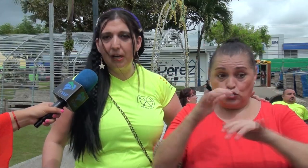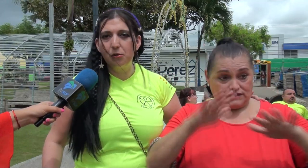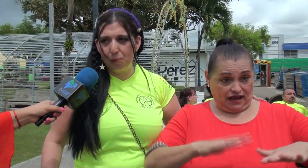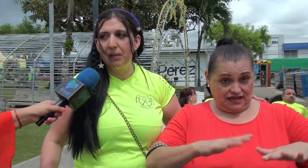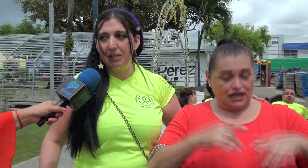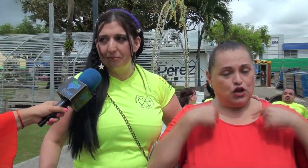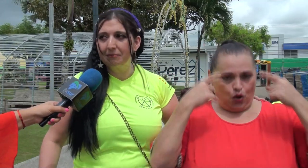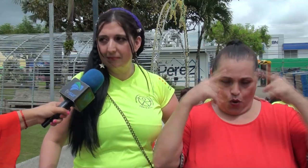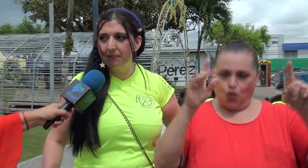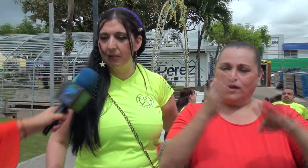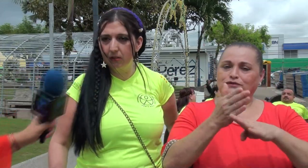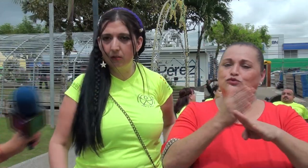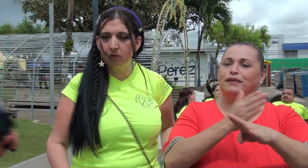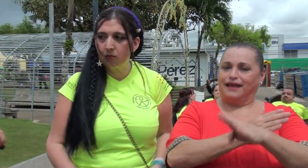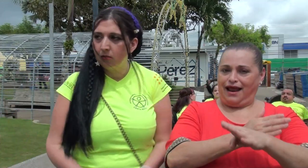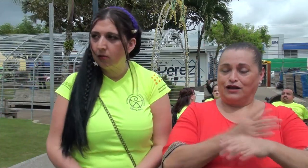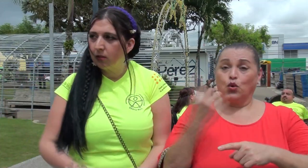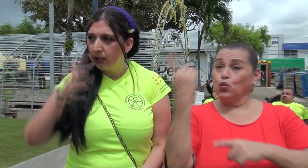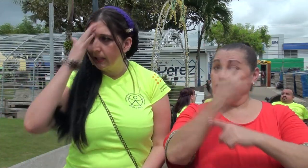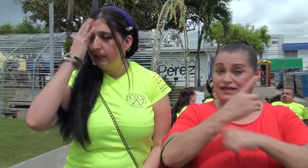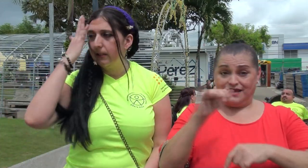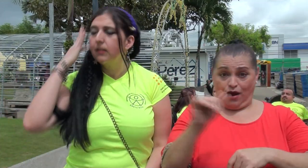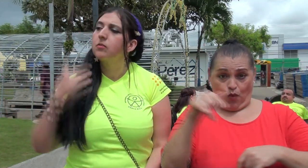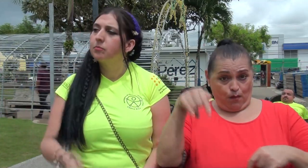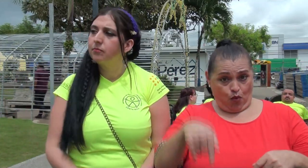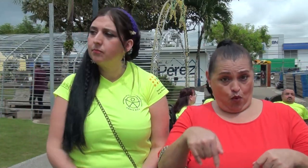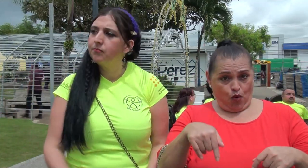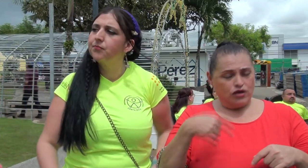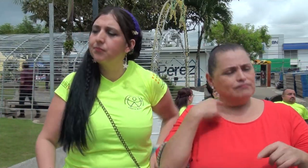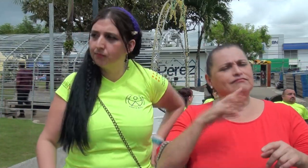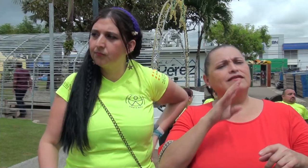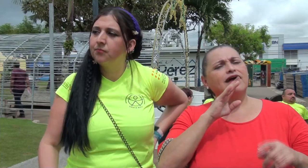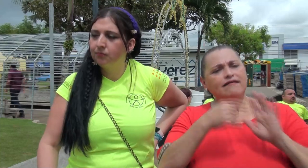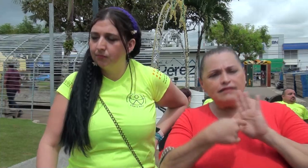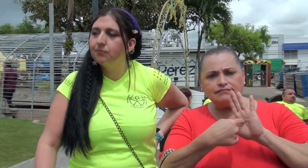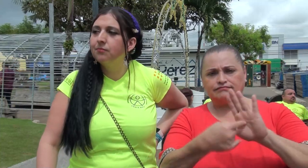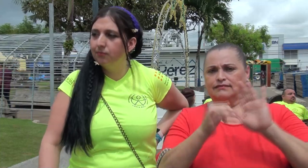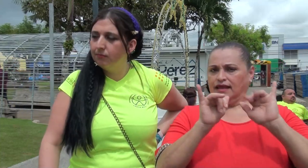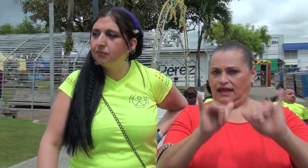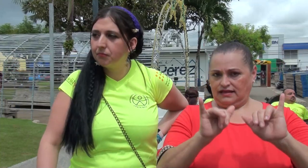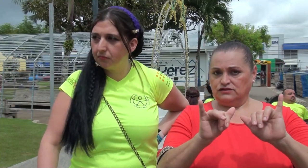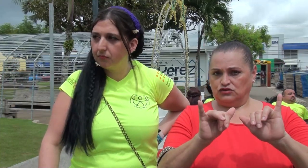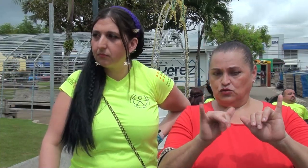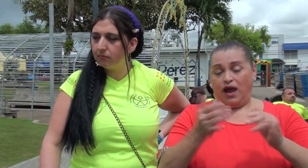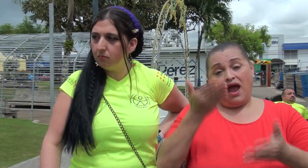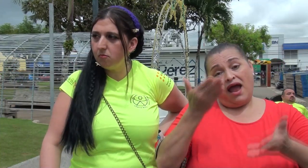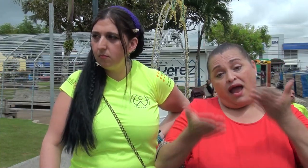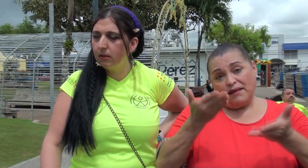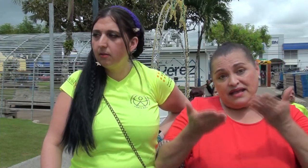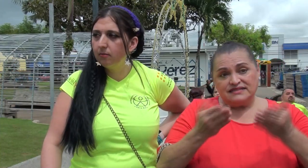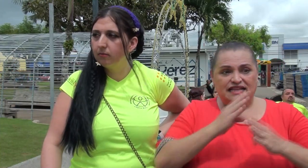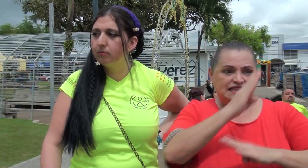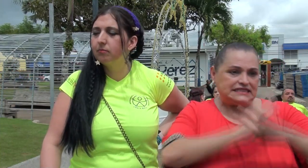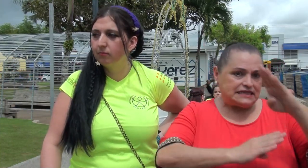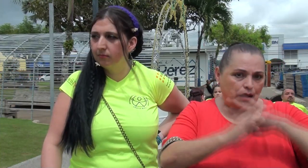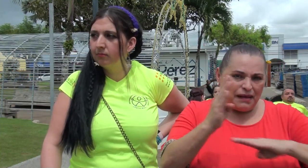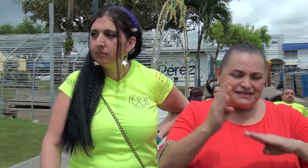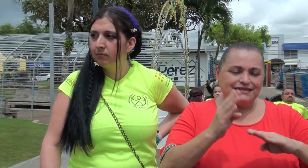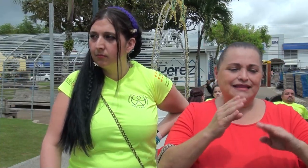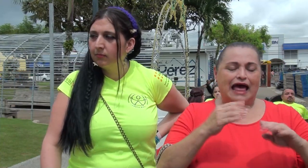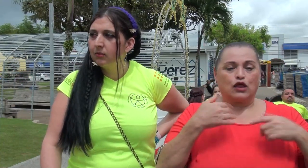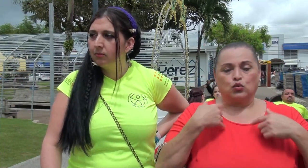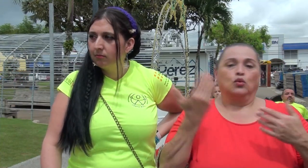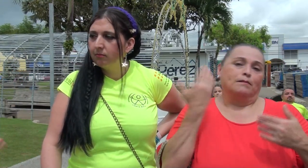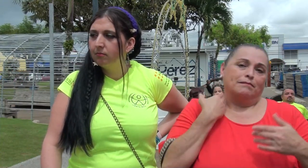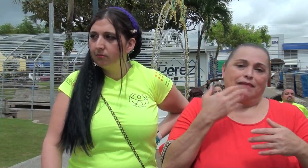lo he logrado superar. Bueno, un día como hoy, hacen referencia precisamente a eso, ¿verdad? A veces son discapacidades que se adquieren